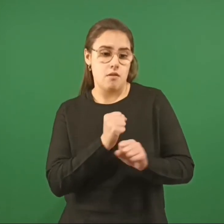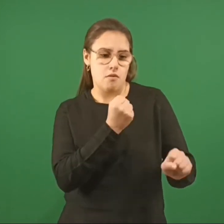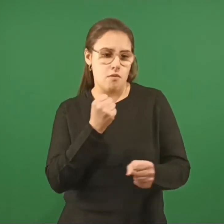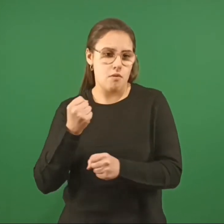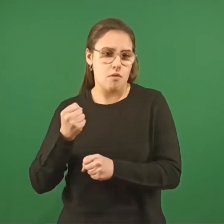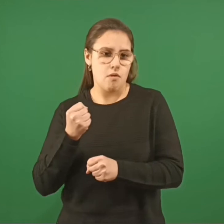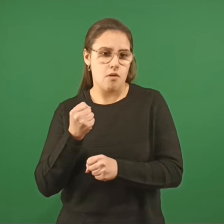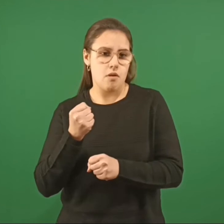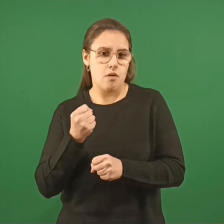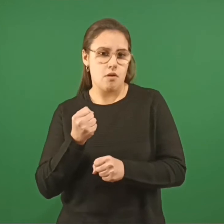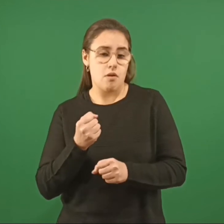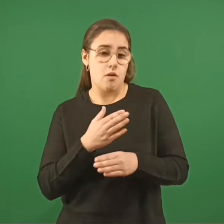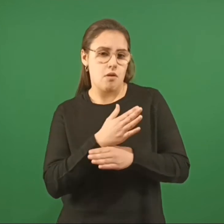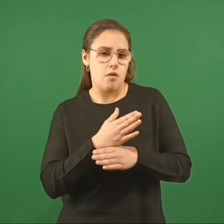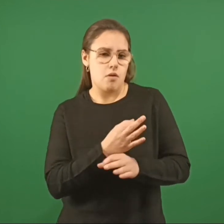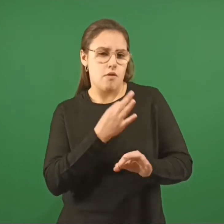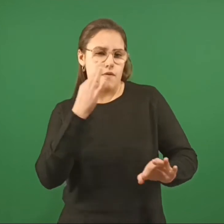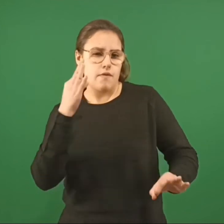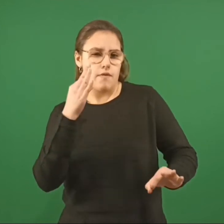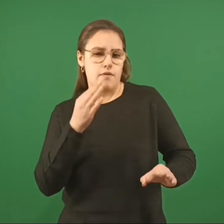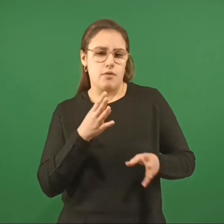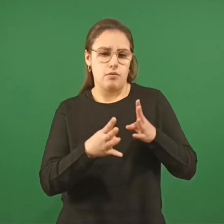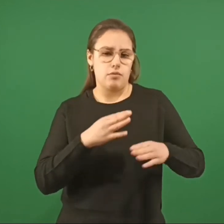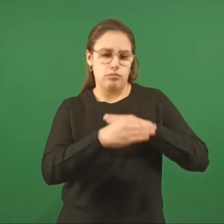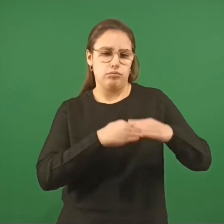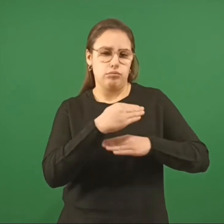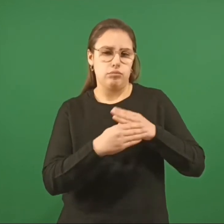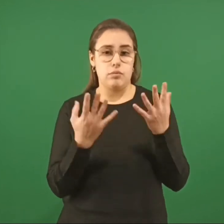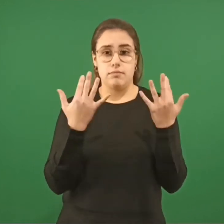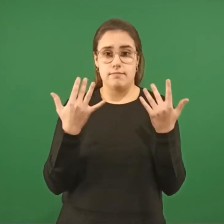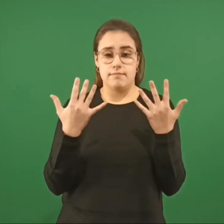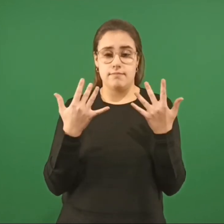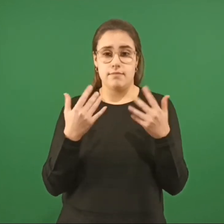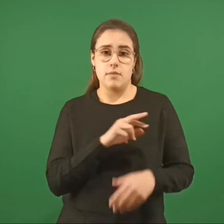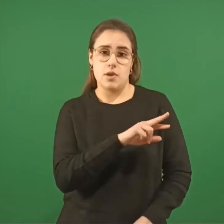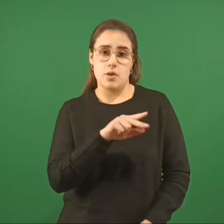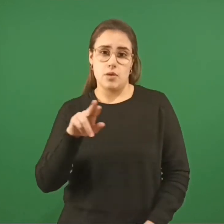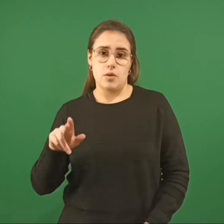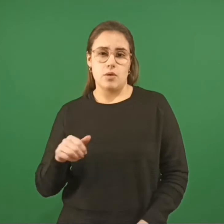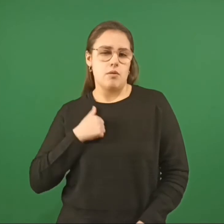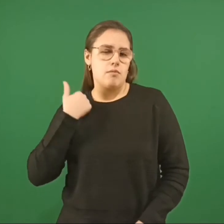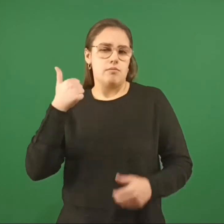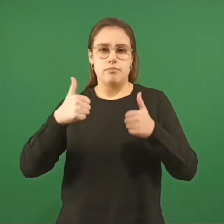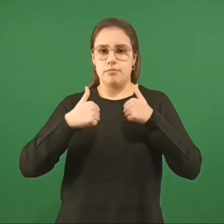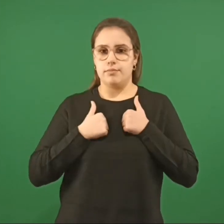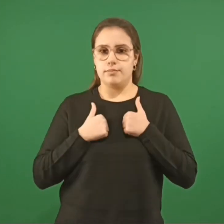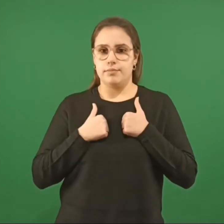Hilos y Cansancio fabrica escobas y escobillones Pasaron ya 147 años desde ese juramento de la primera